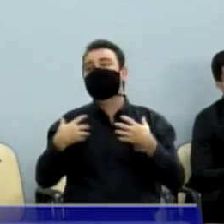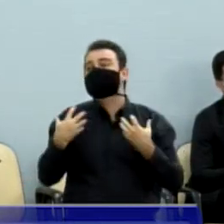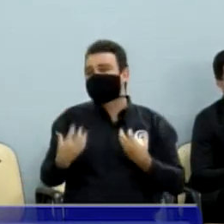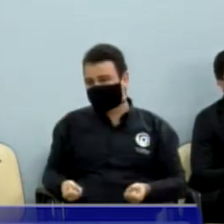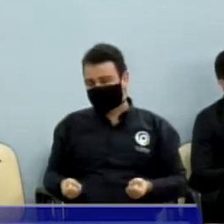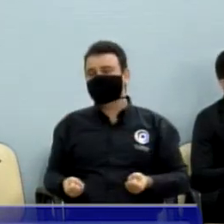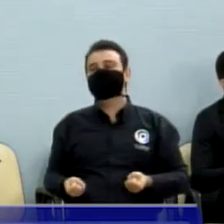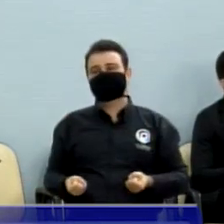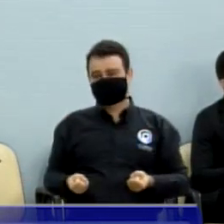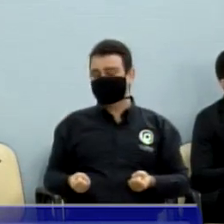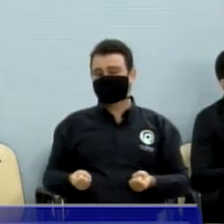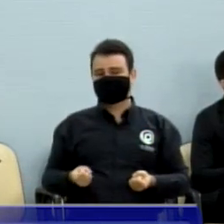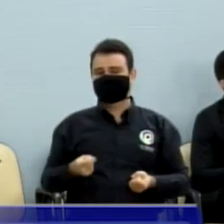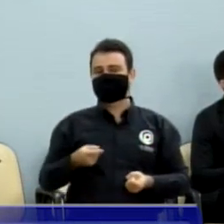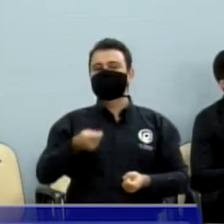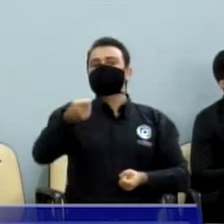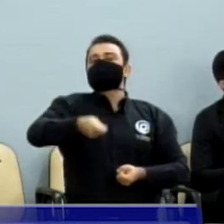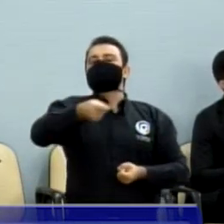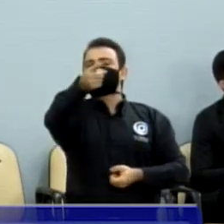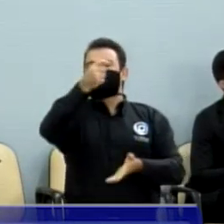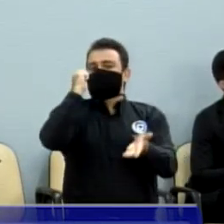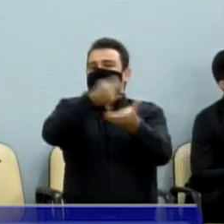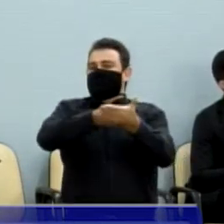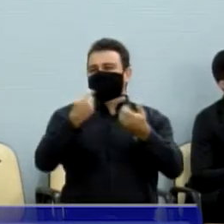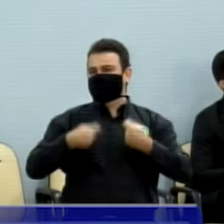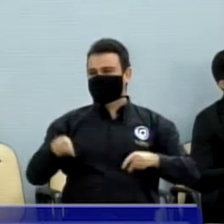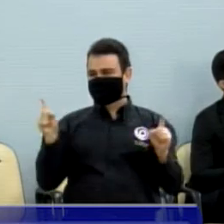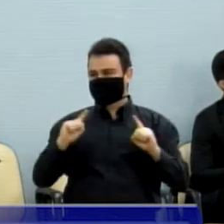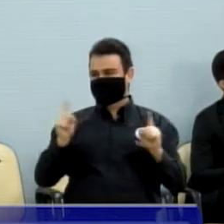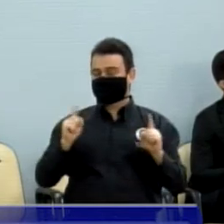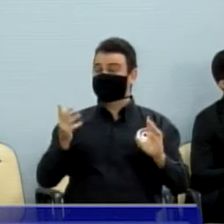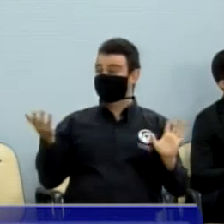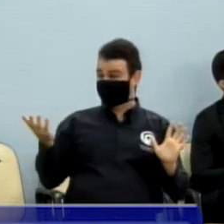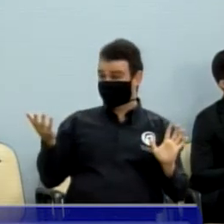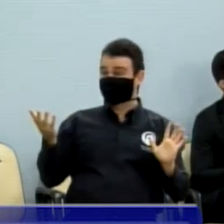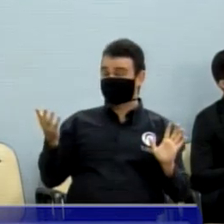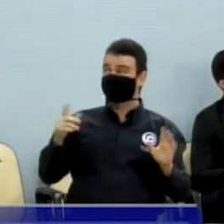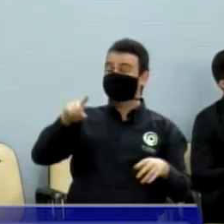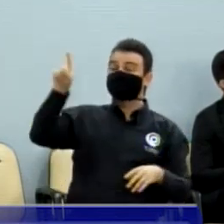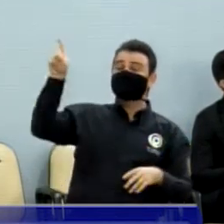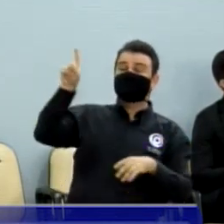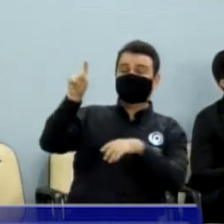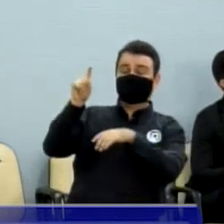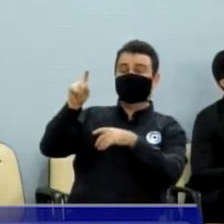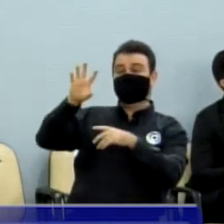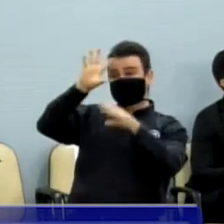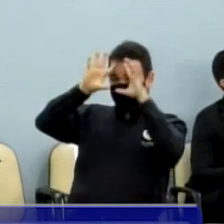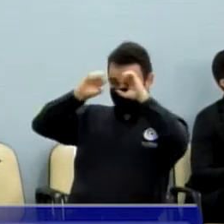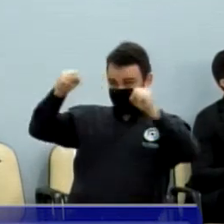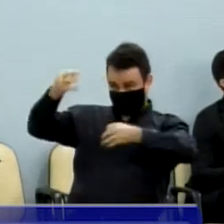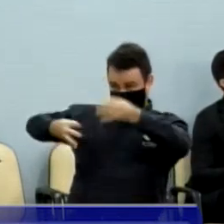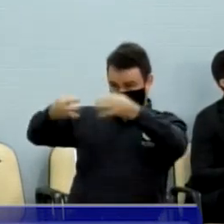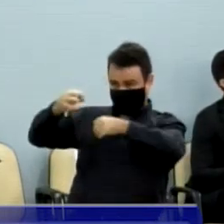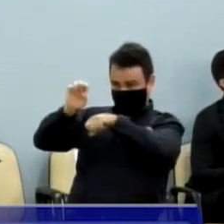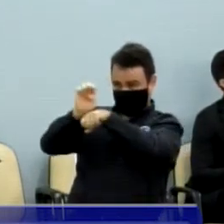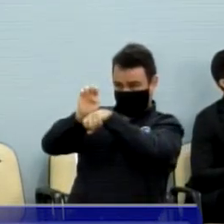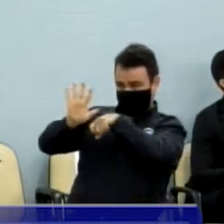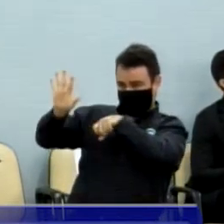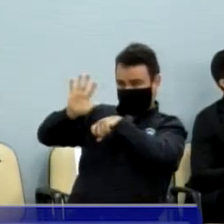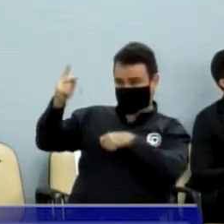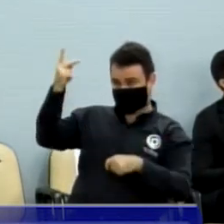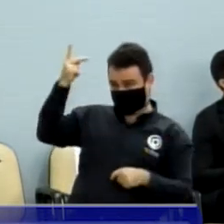que já teve duas seguidas do Tribunal de Justiça de São Paulo, e vai conceder esse direito